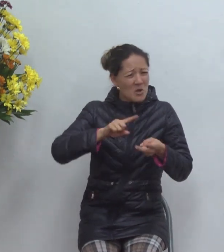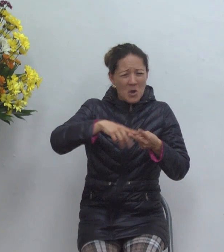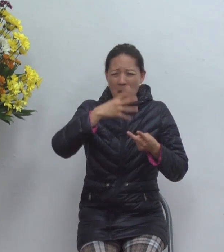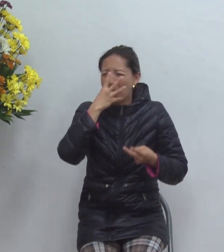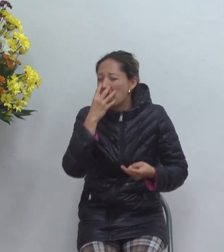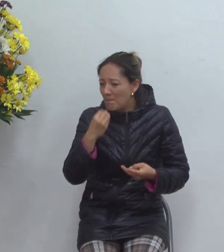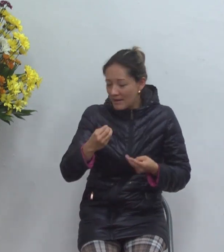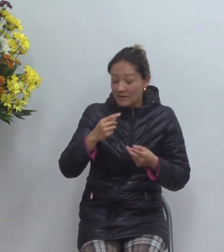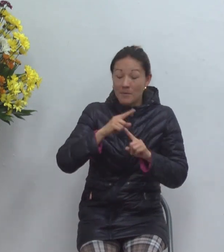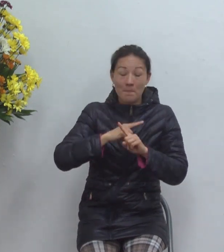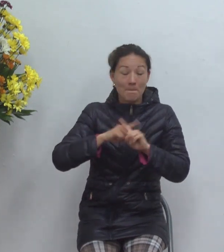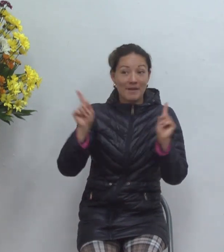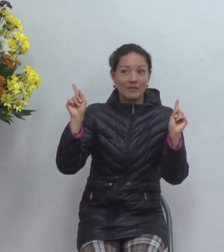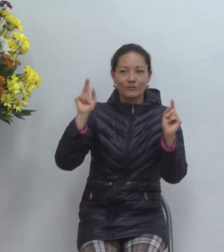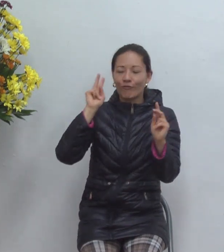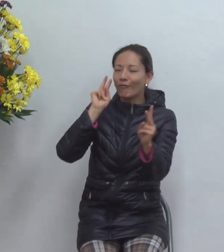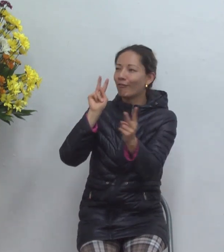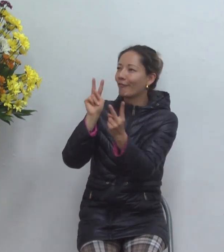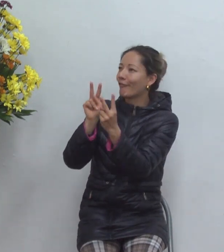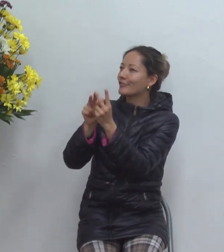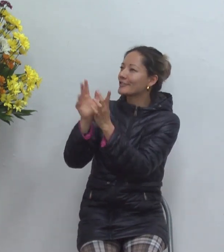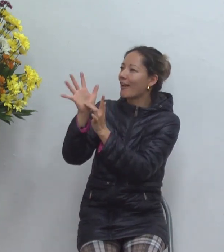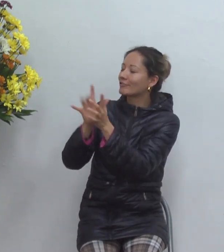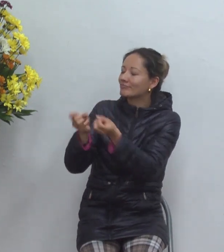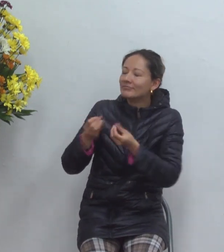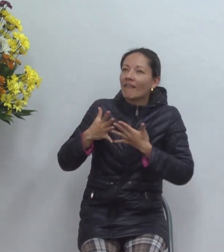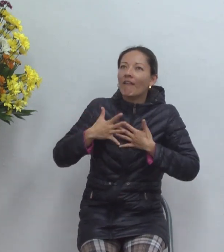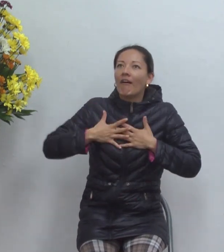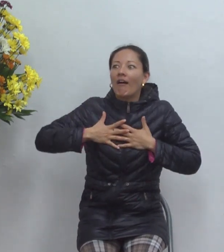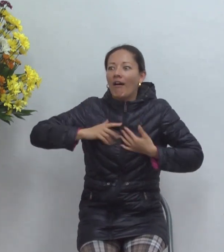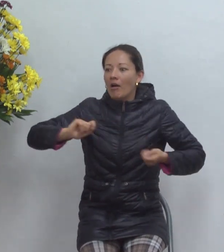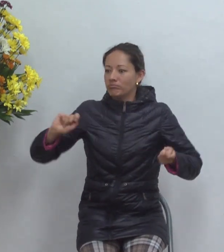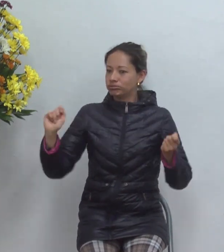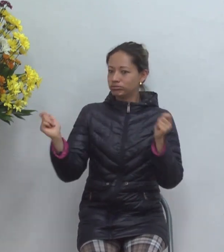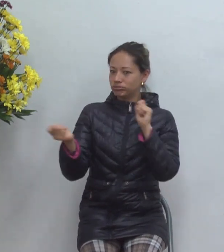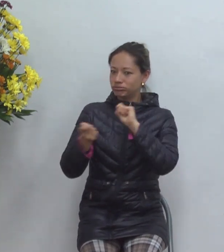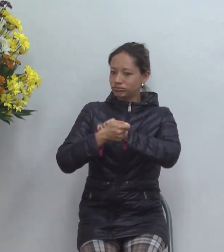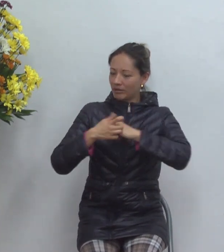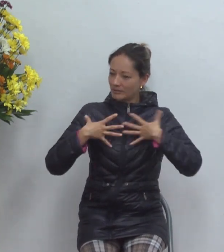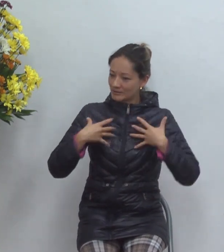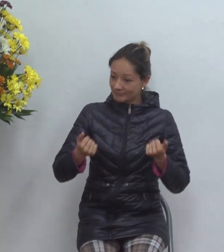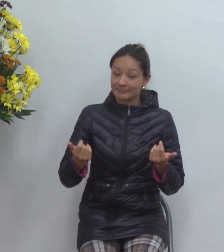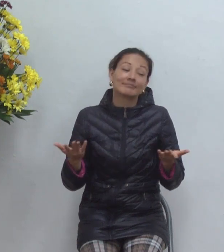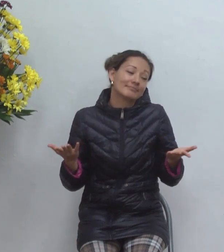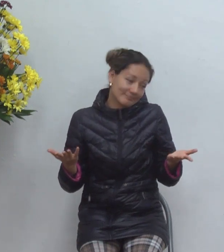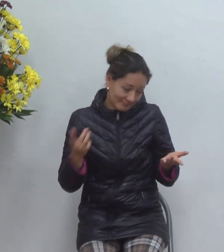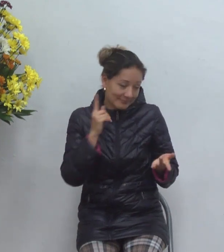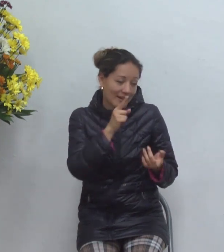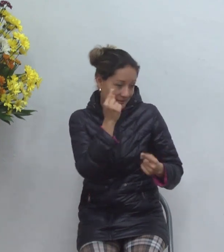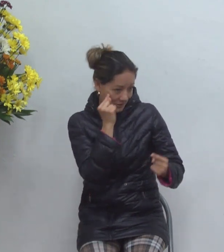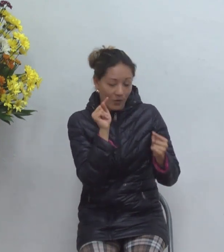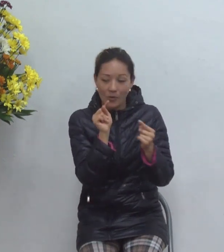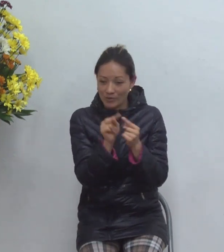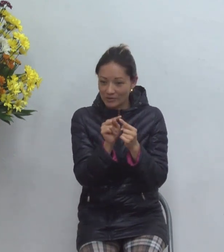y el señor me limpió y ahora yo quiero vivir para él que va a decir toda la gente gloria a Dios